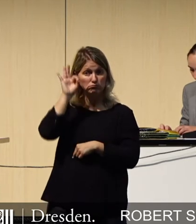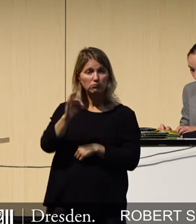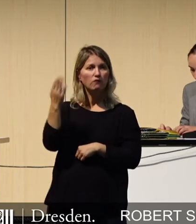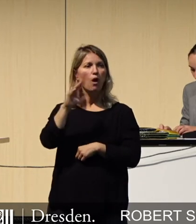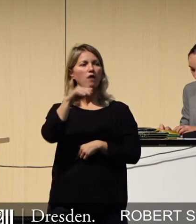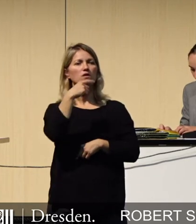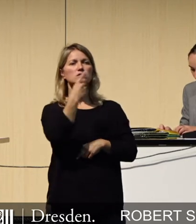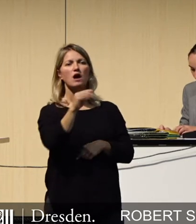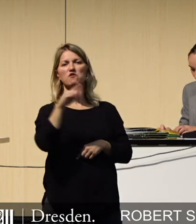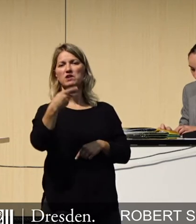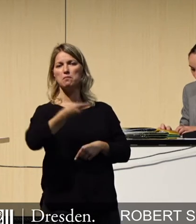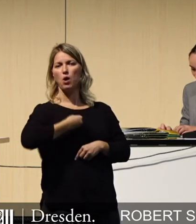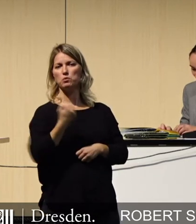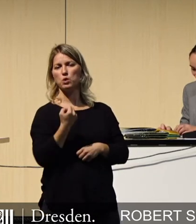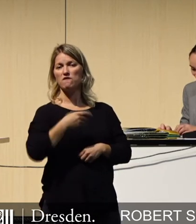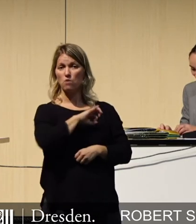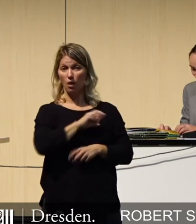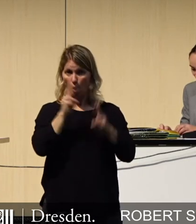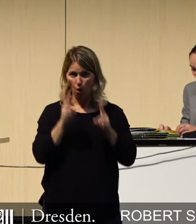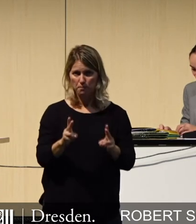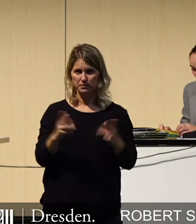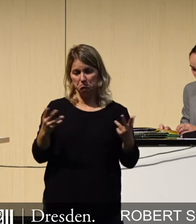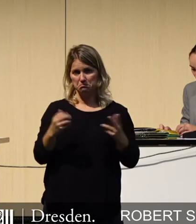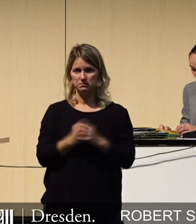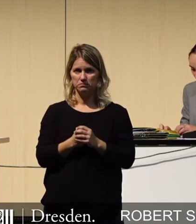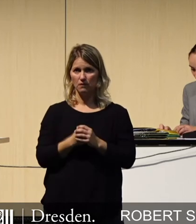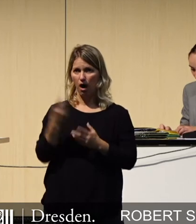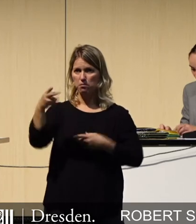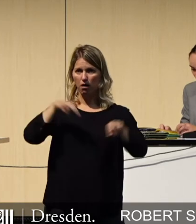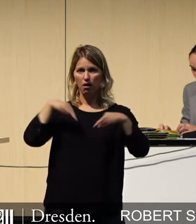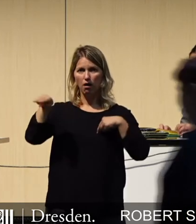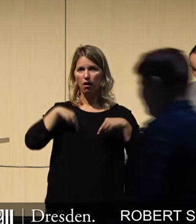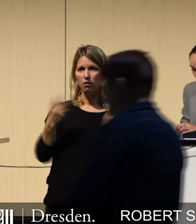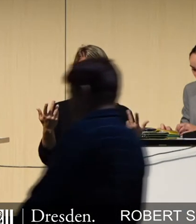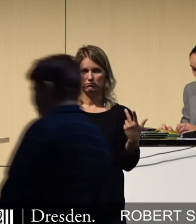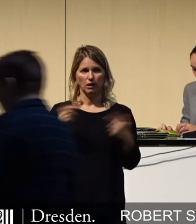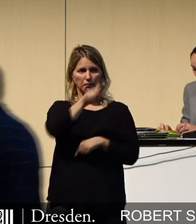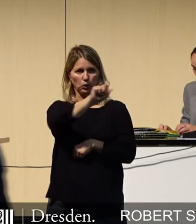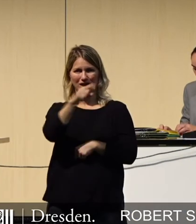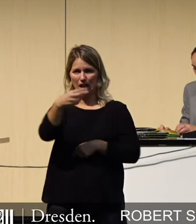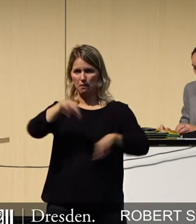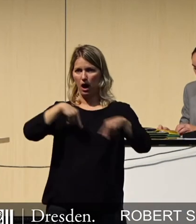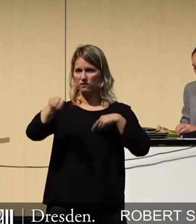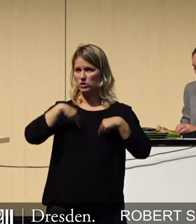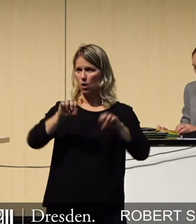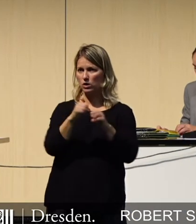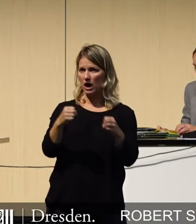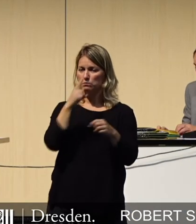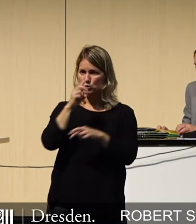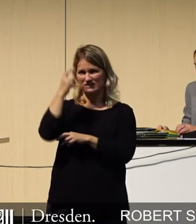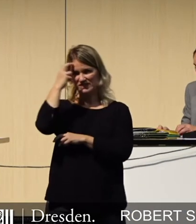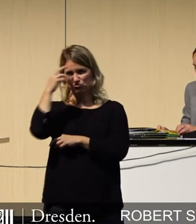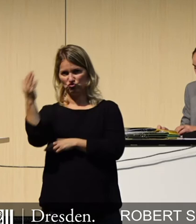die uns jetzt versprochen werden. Doch diese Antworten kann uns leider keine Befragung der Bürgerinnen und liefern, sondern nur die Wissenschaft.